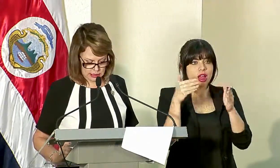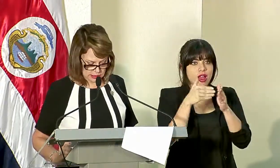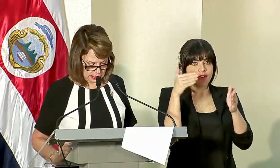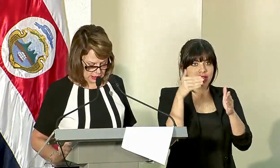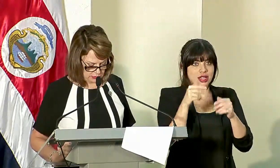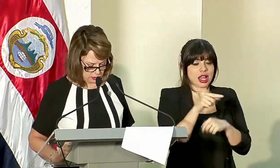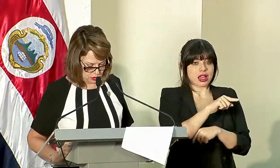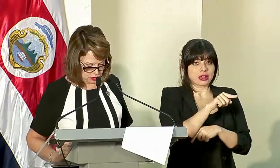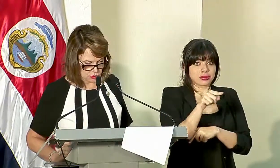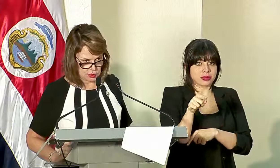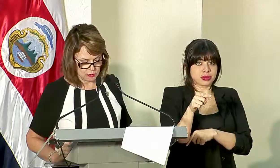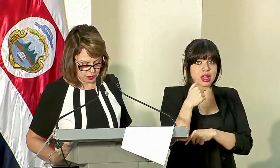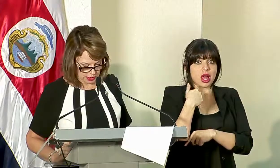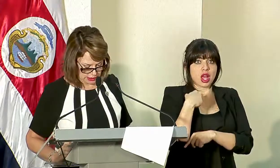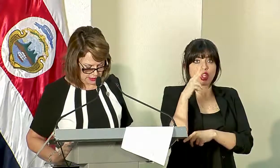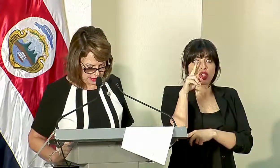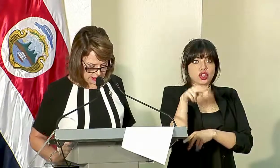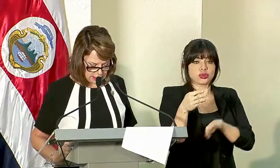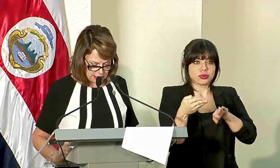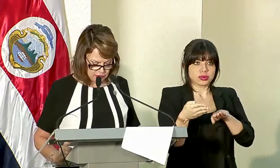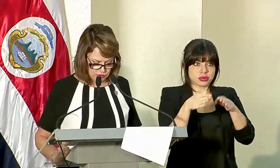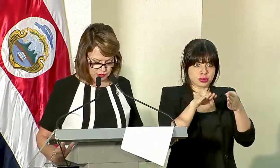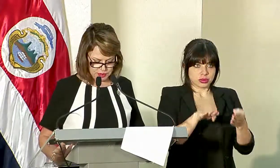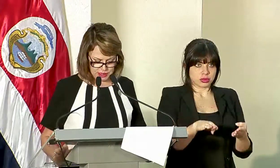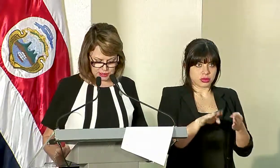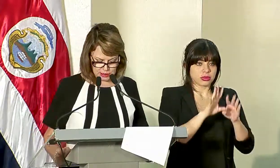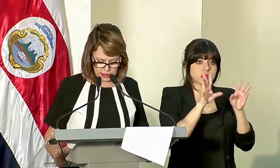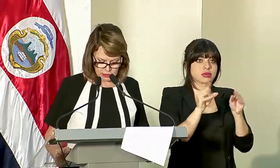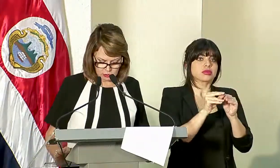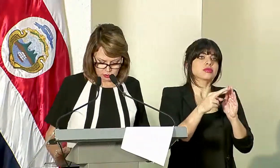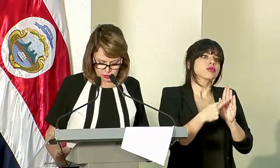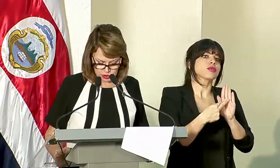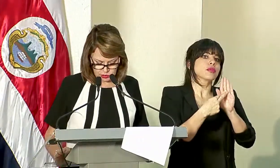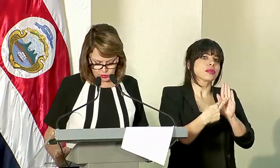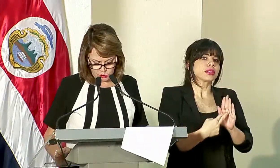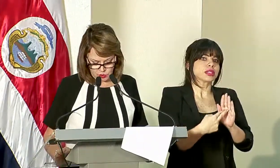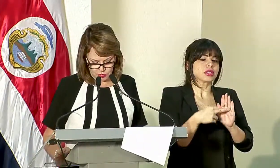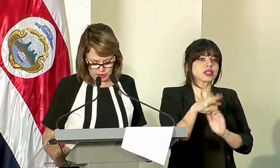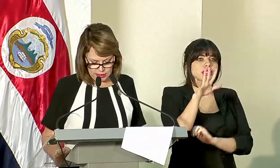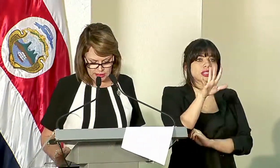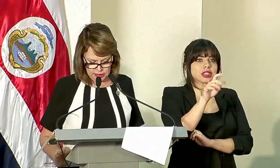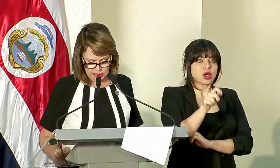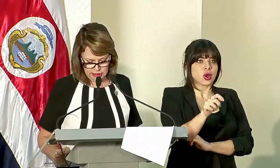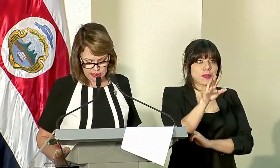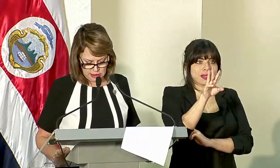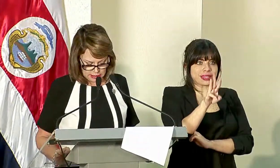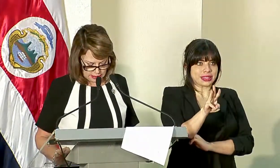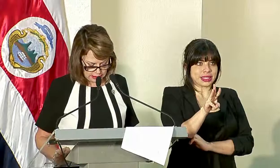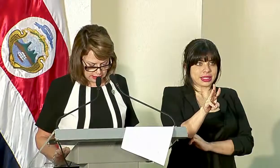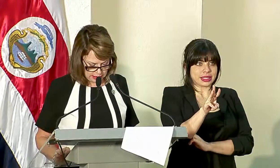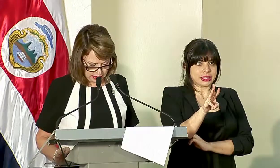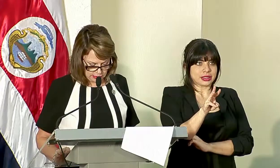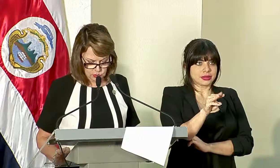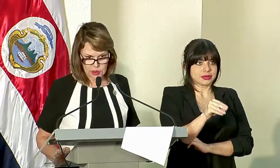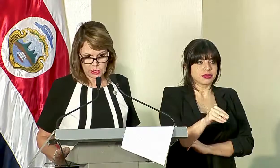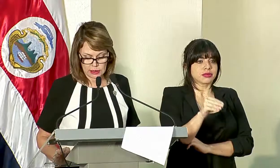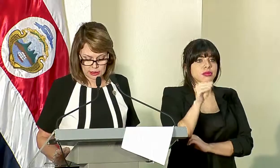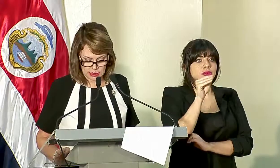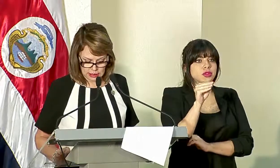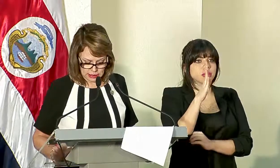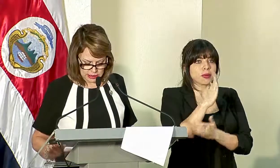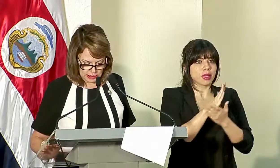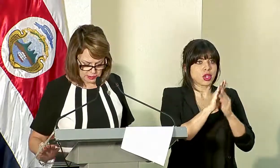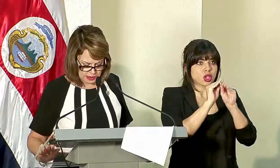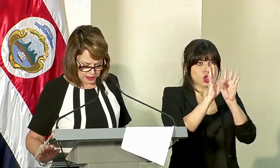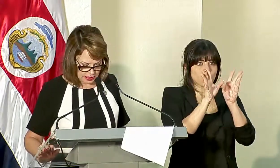las cuales tenemos 2 mil muertas. Eso representa un 5,6 del total